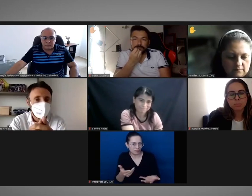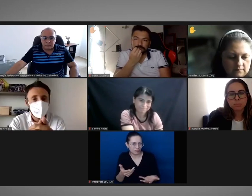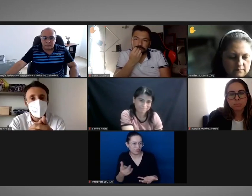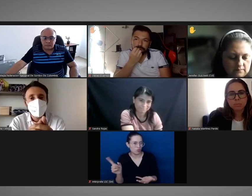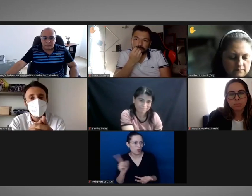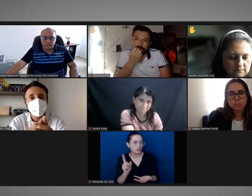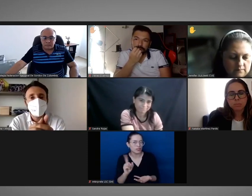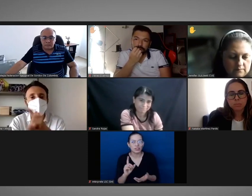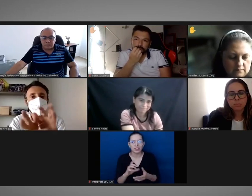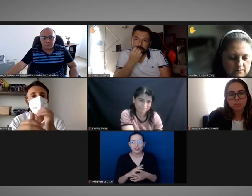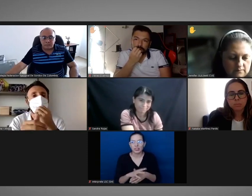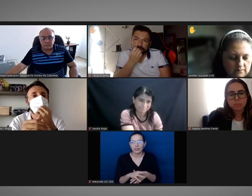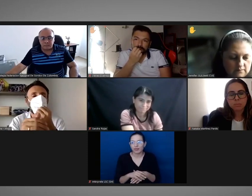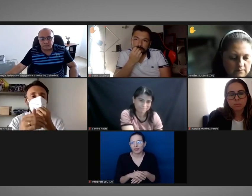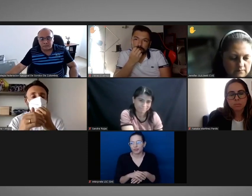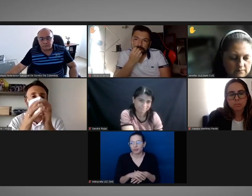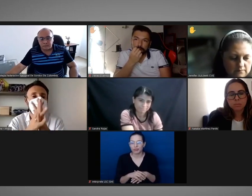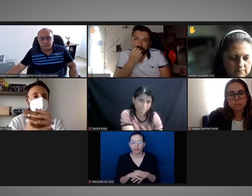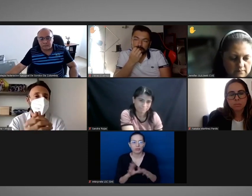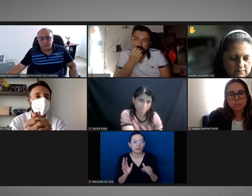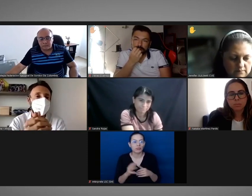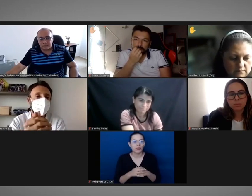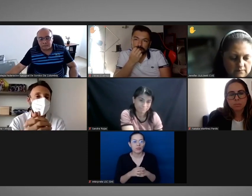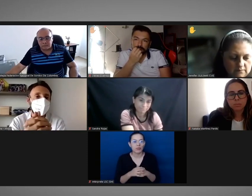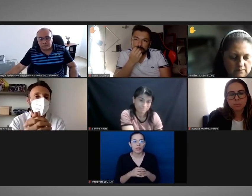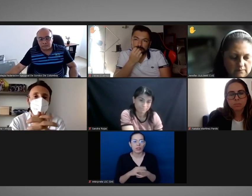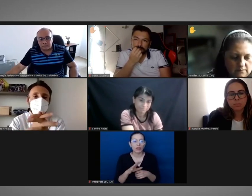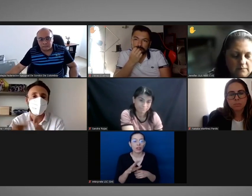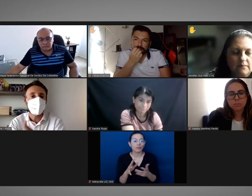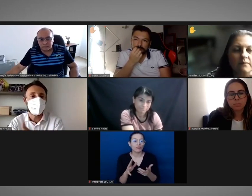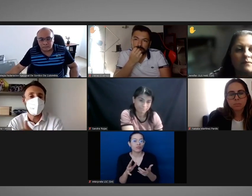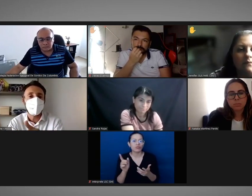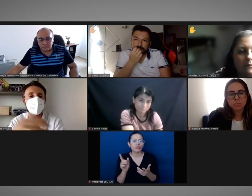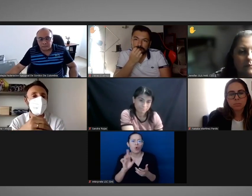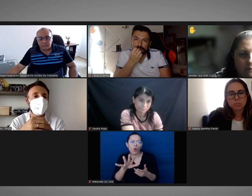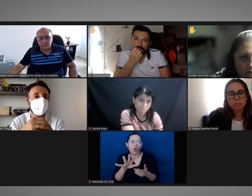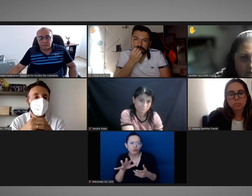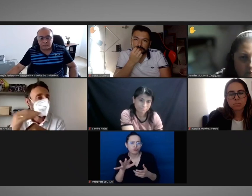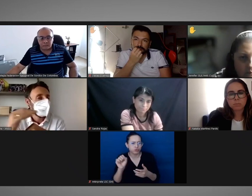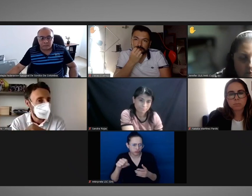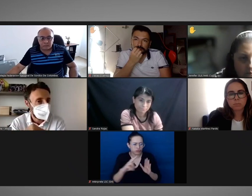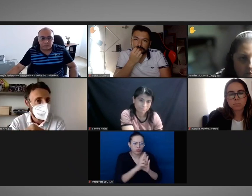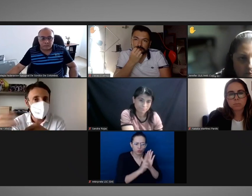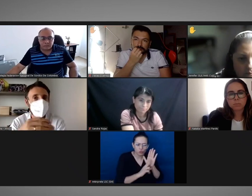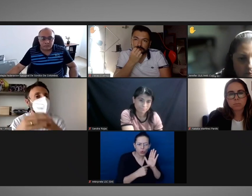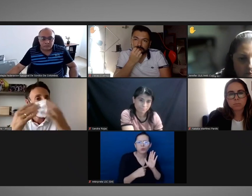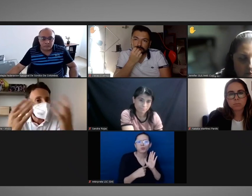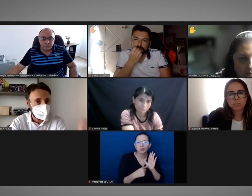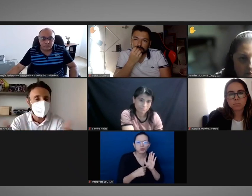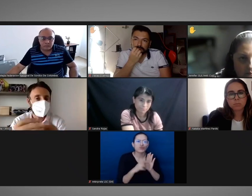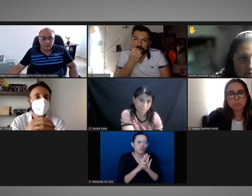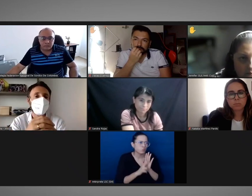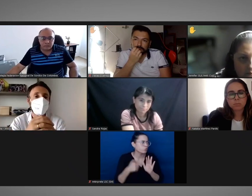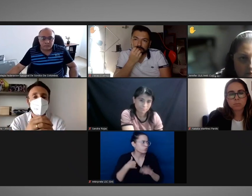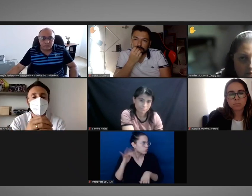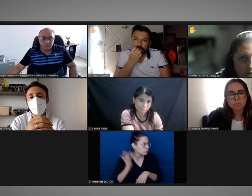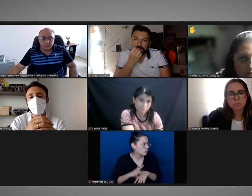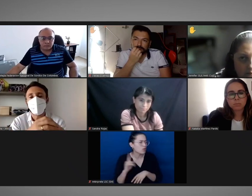de una u otra manera que vamos a sacar una resolución a las malas, que es una resolución que queremos